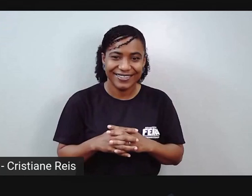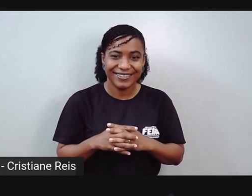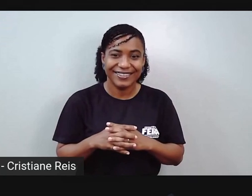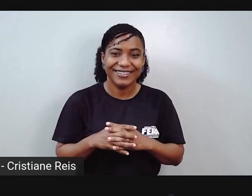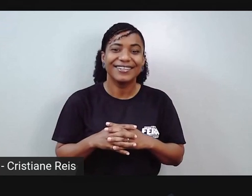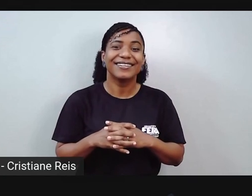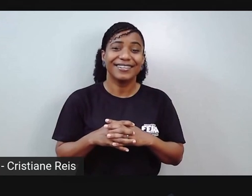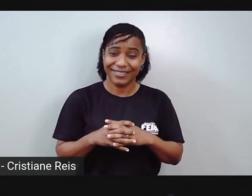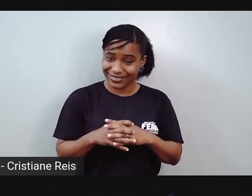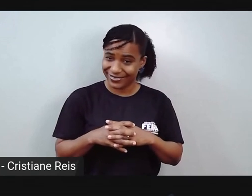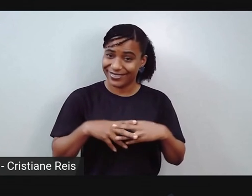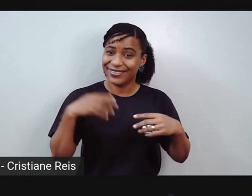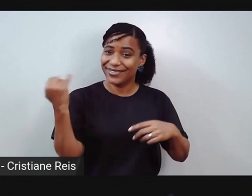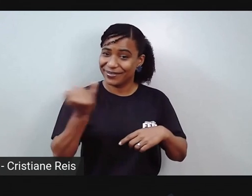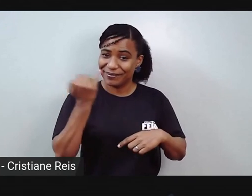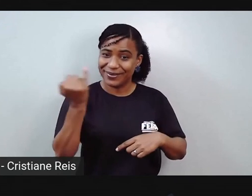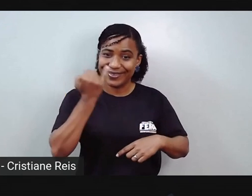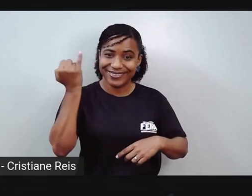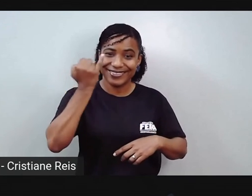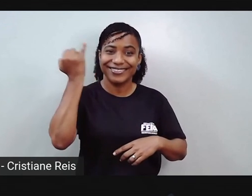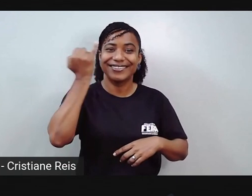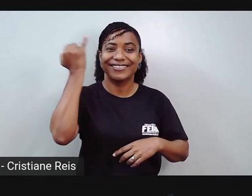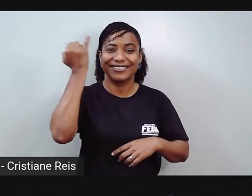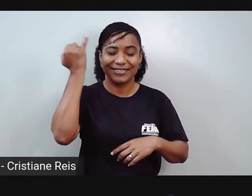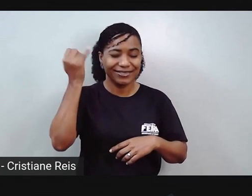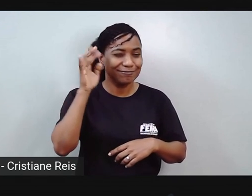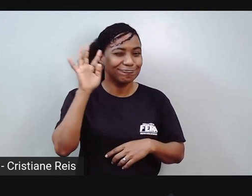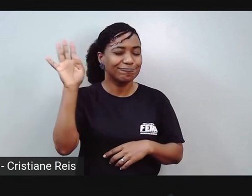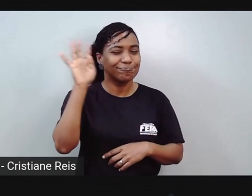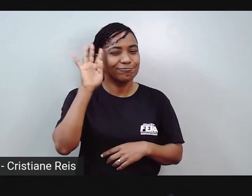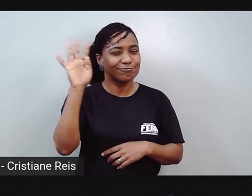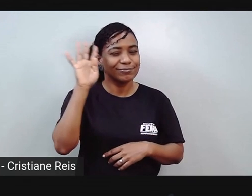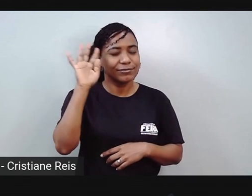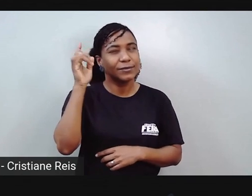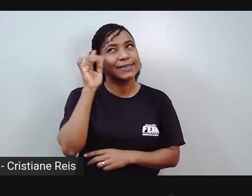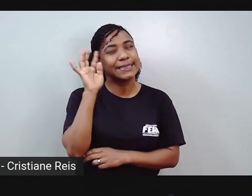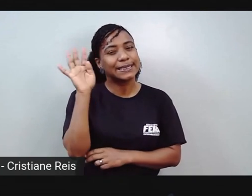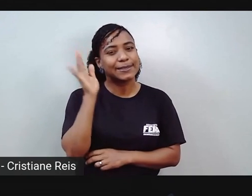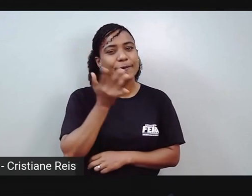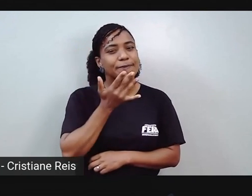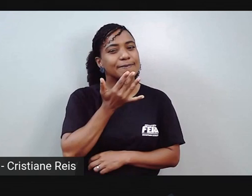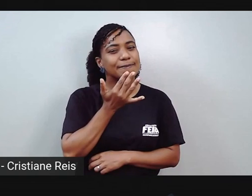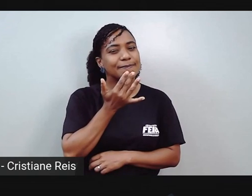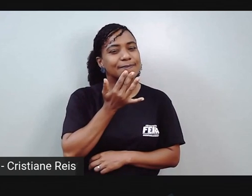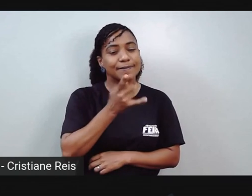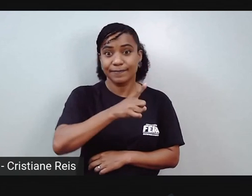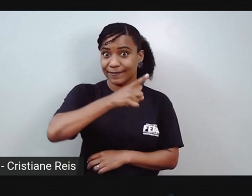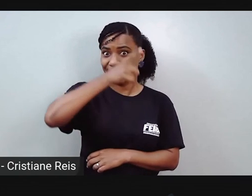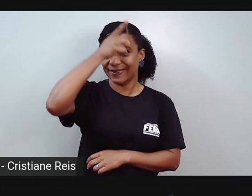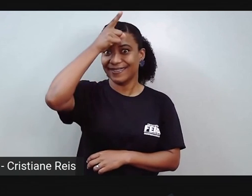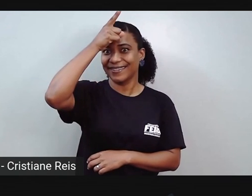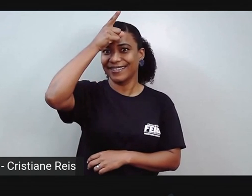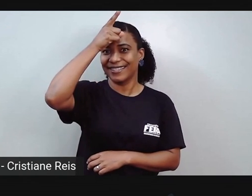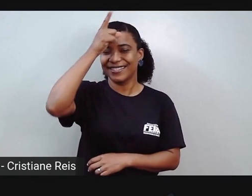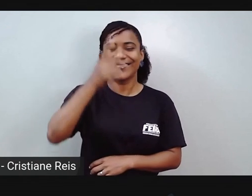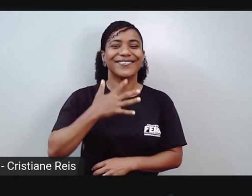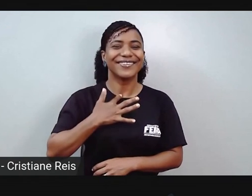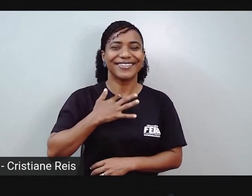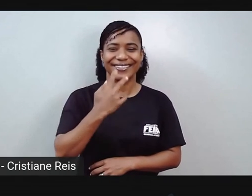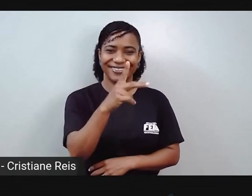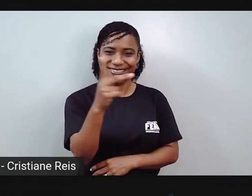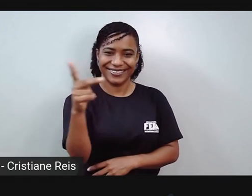usar a imaginação. Isso. A imaginação. E criar o que vocês